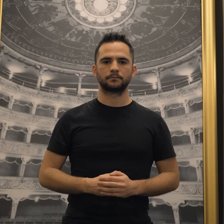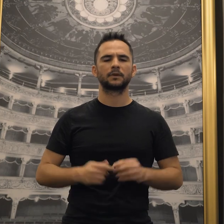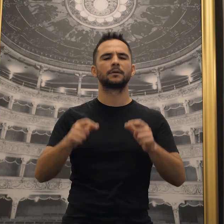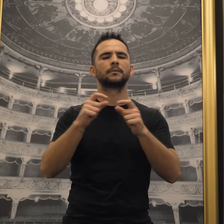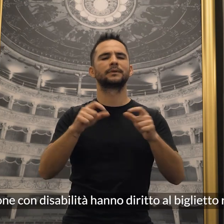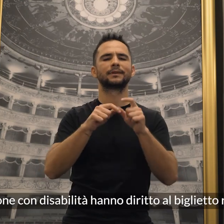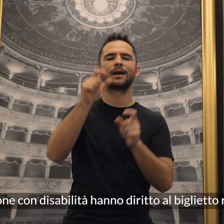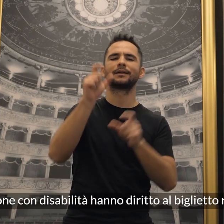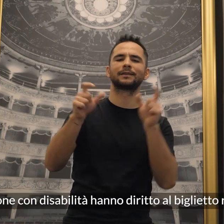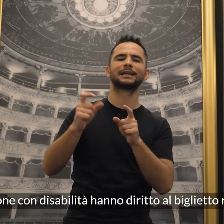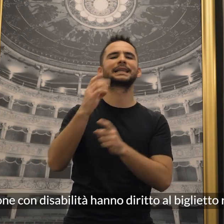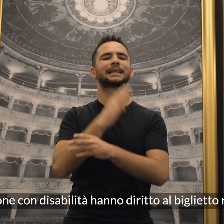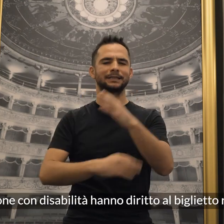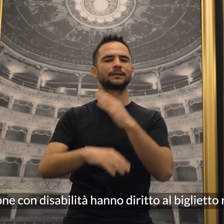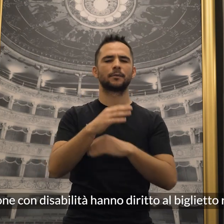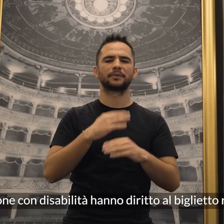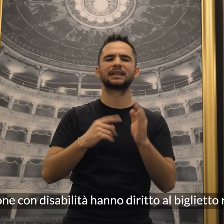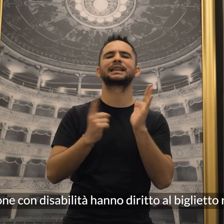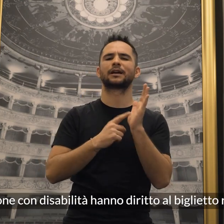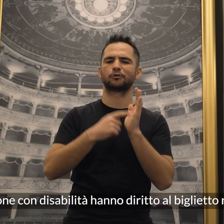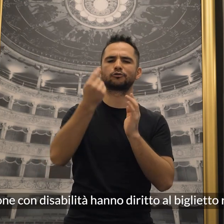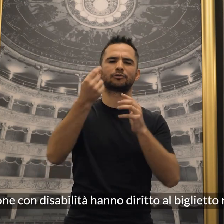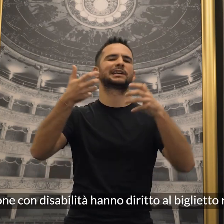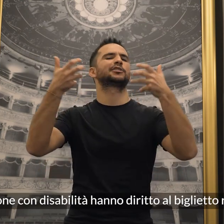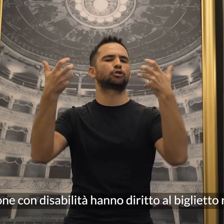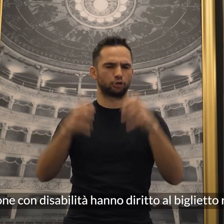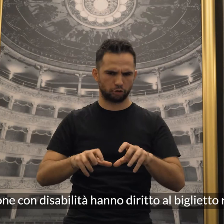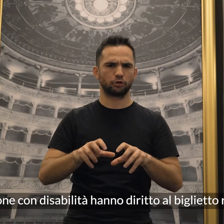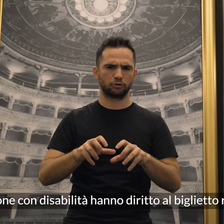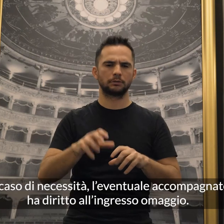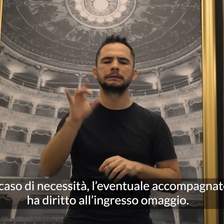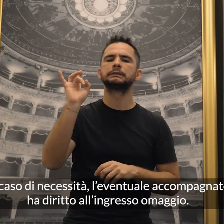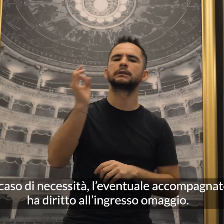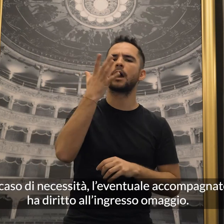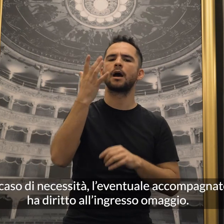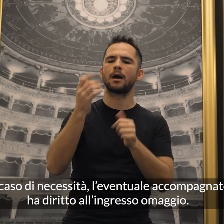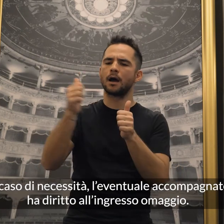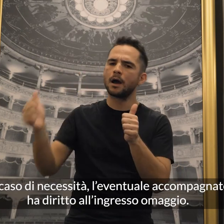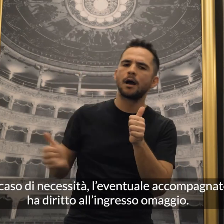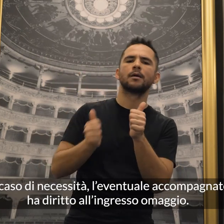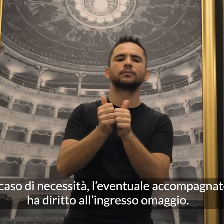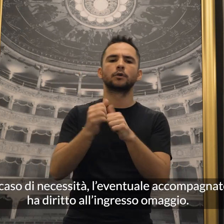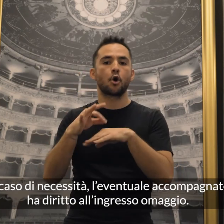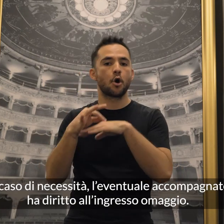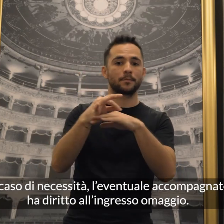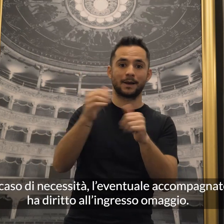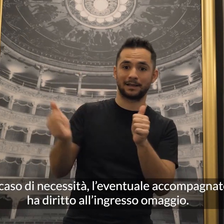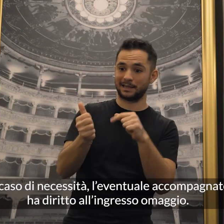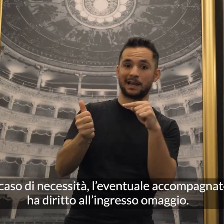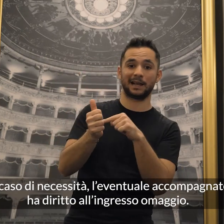Le persone con disabilità hanno diritto al biglietto ridotto e, in caso di necessità, l'eventuale accompagnatore